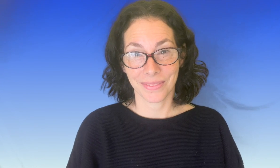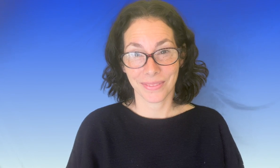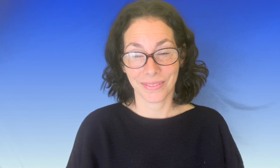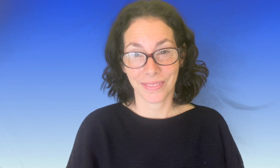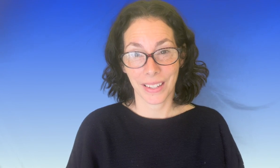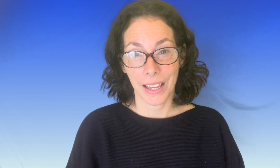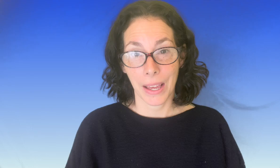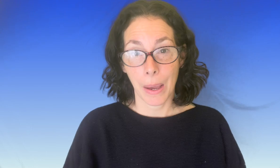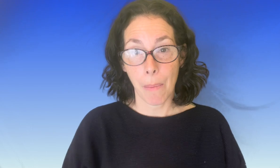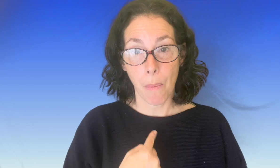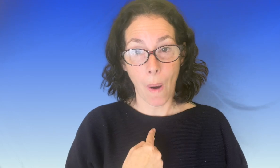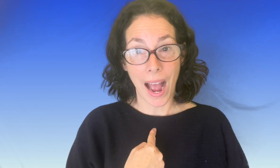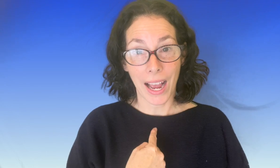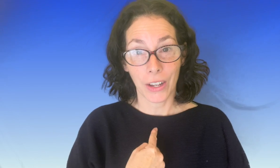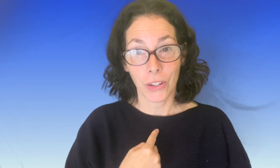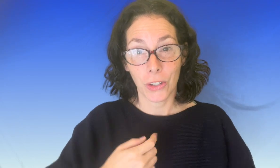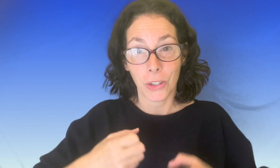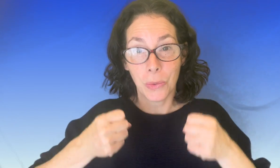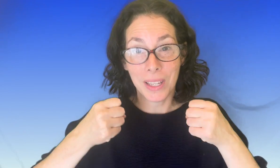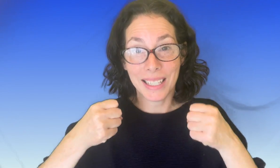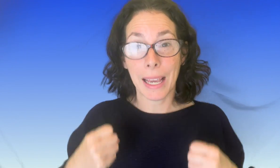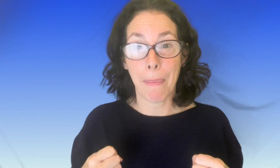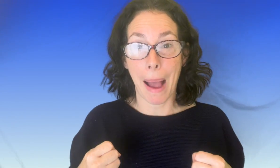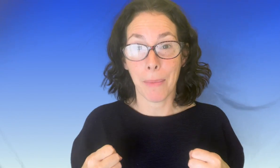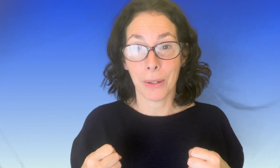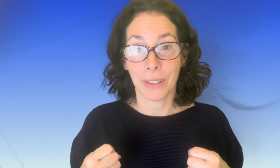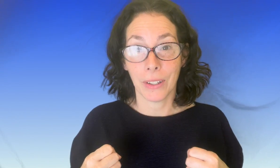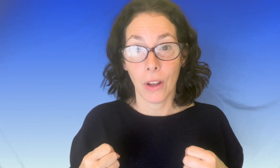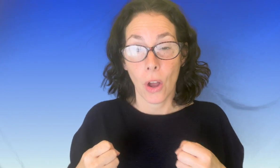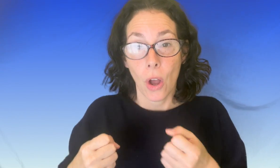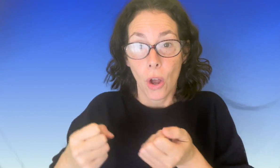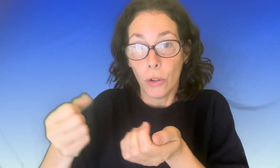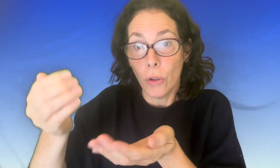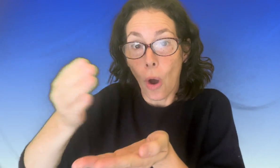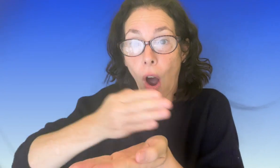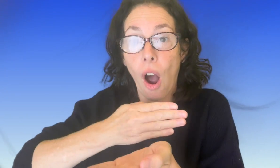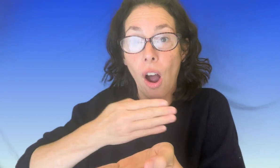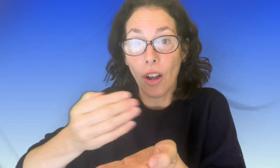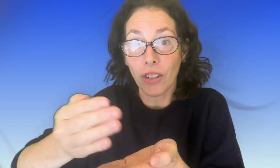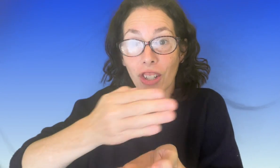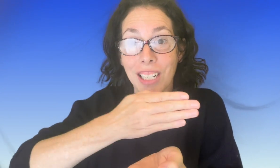moi je suis capable de ranger